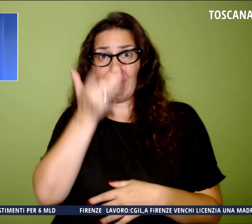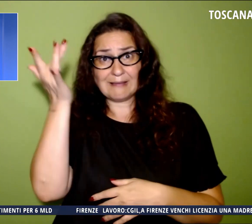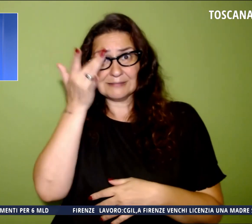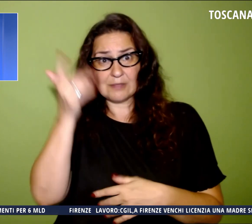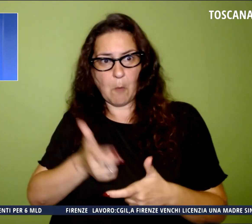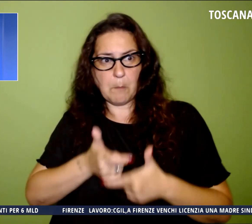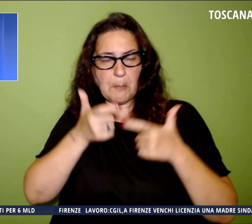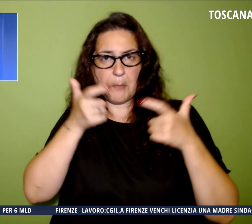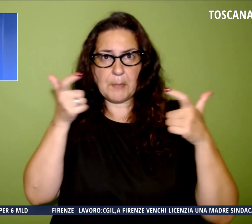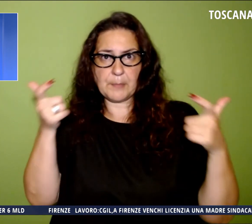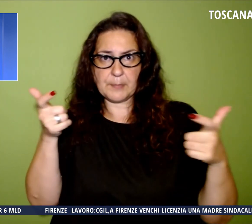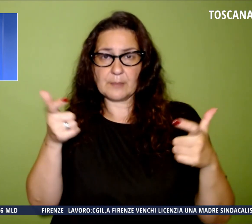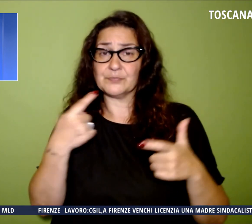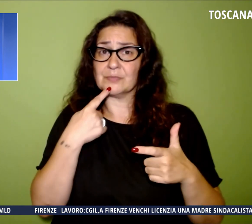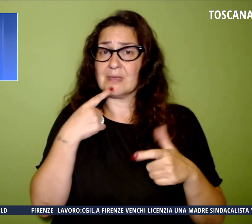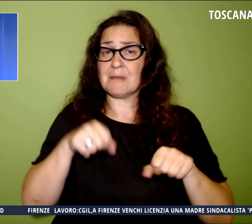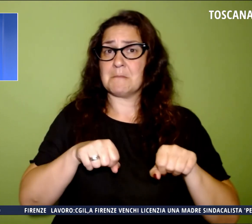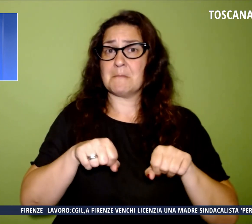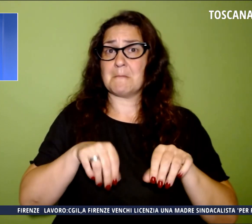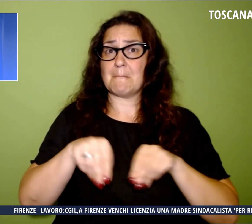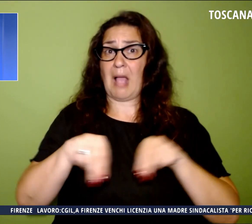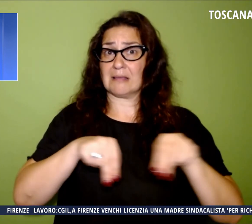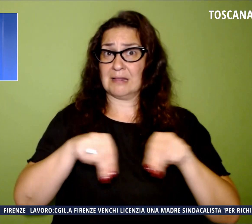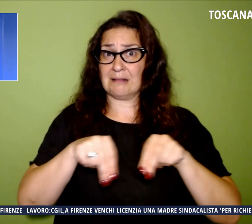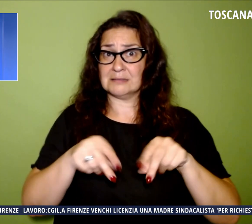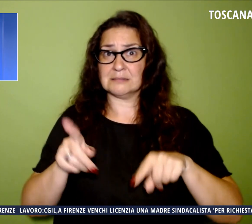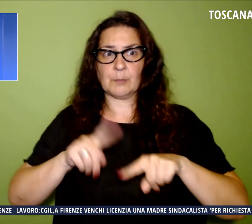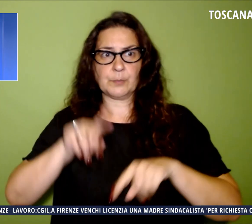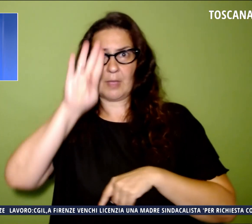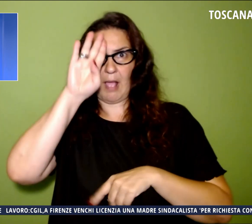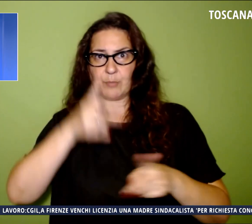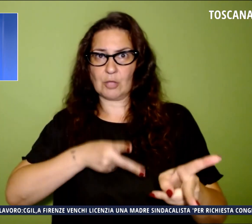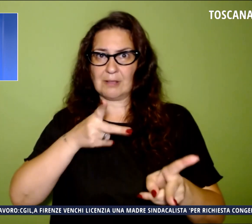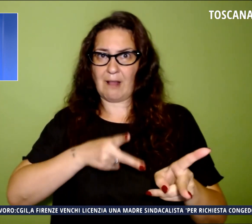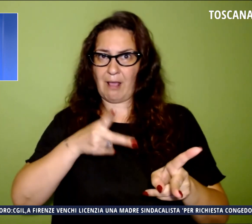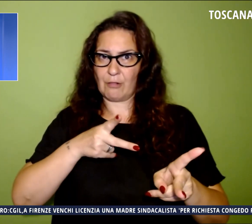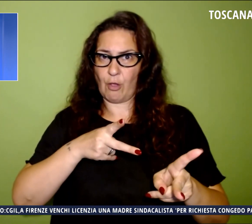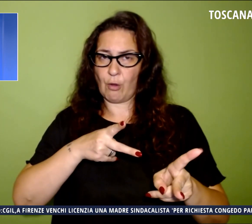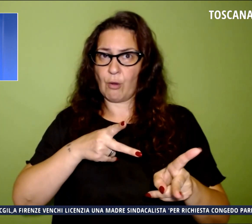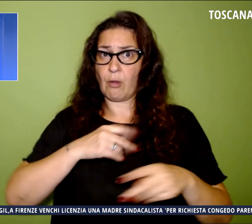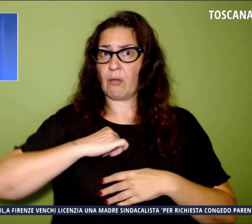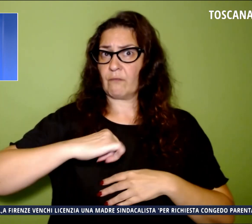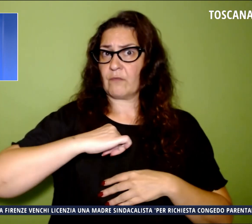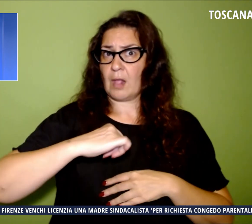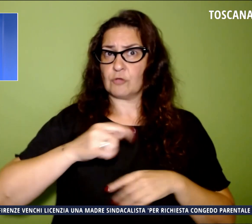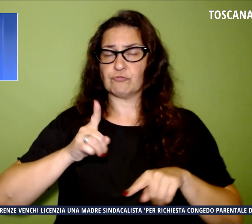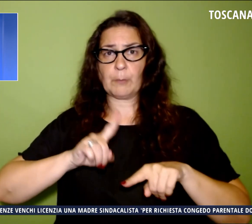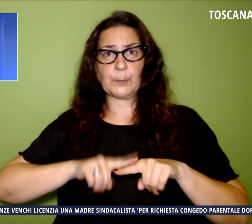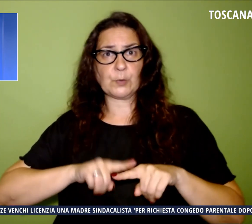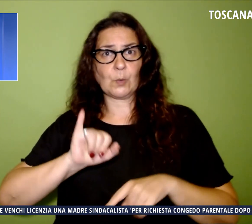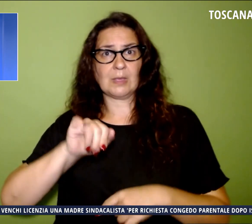macchinisti e capitreno, dei convogli dell'alta velocità, del servizio intercity e dei treni